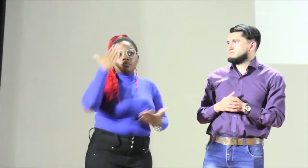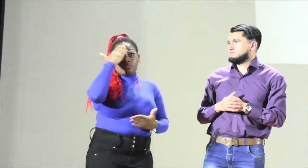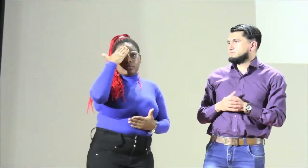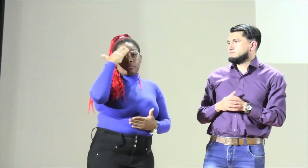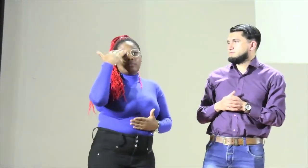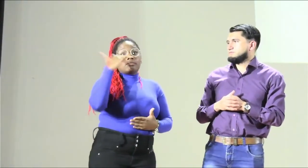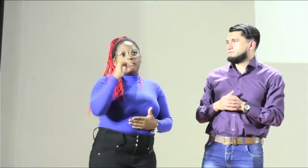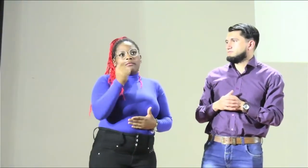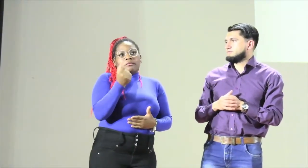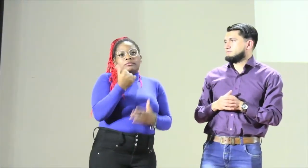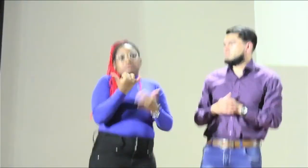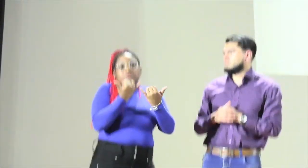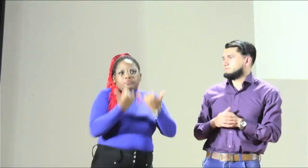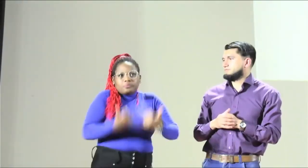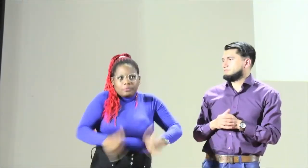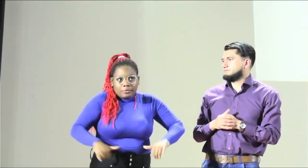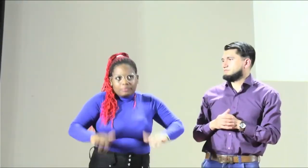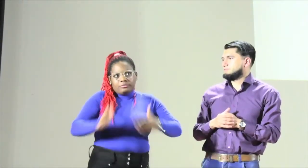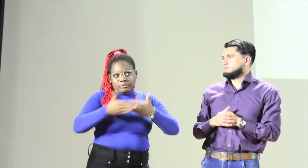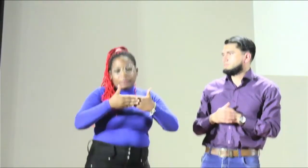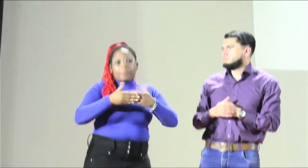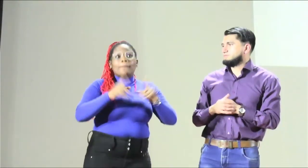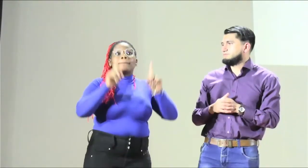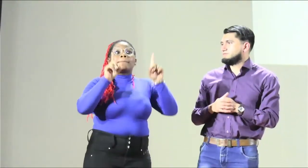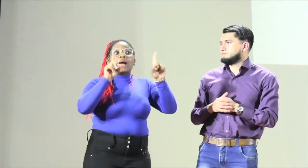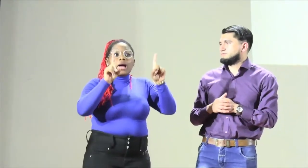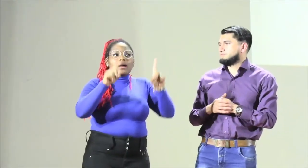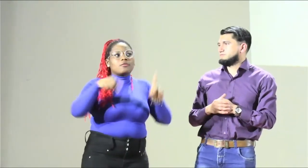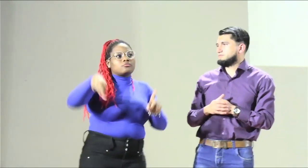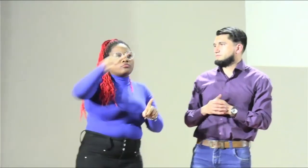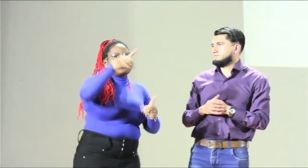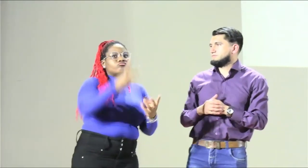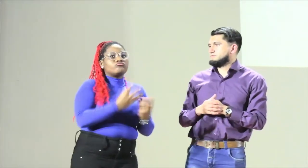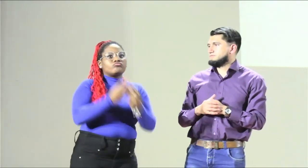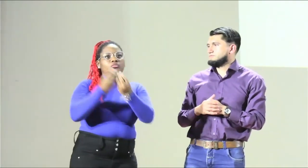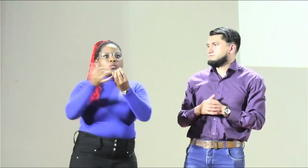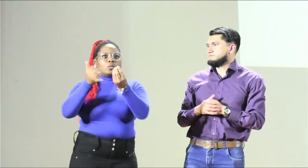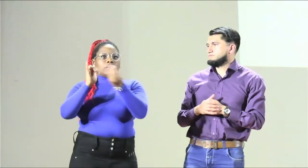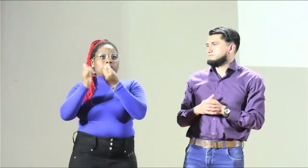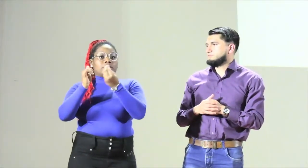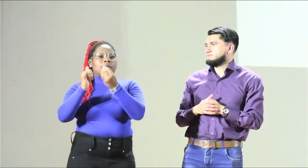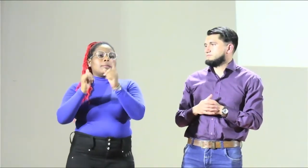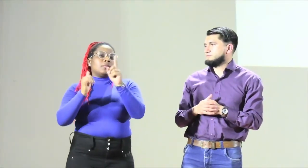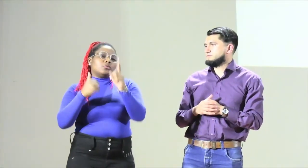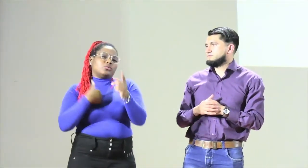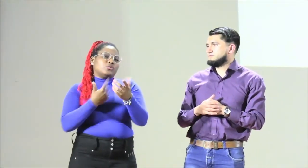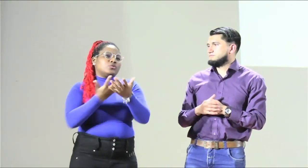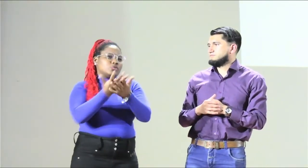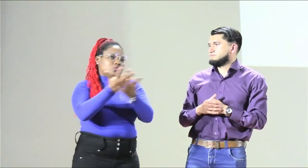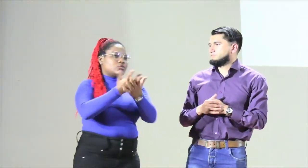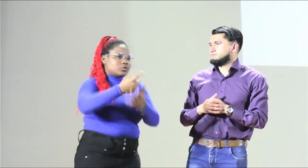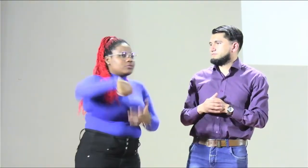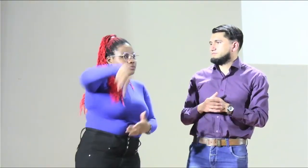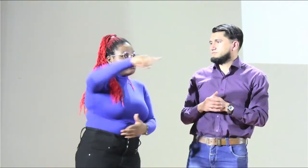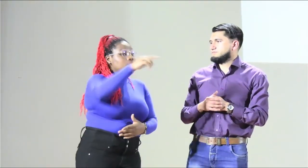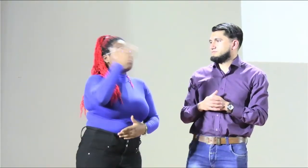y que nos sirven para afianzarnos. Entonces, ustedes saben, ya casi llegamos al fin del día de hoy. Vamos a tomar el